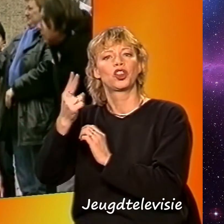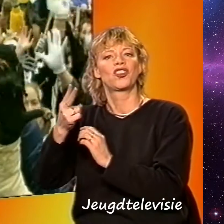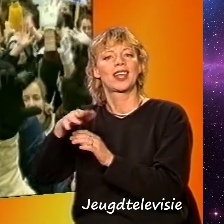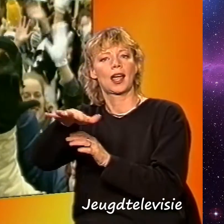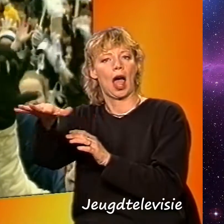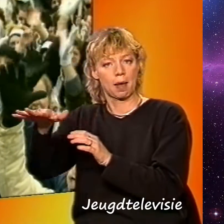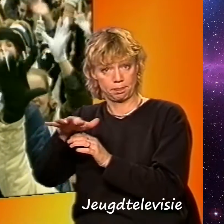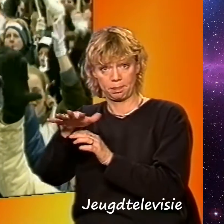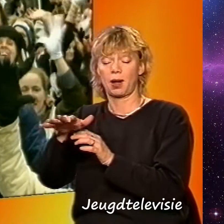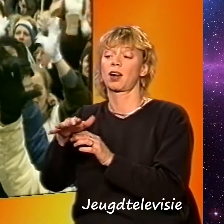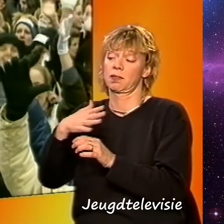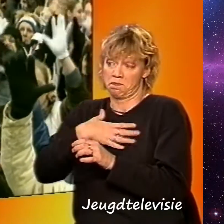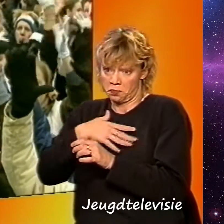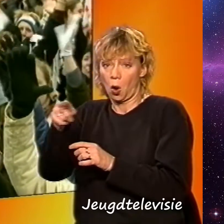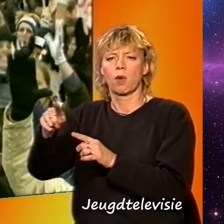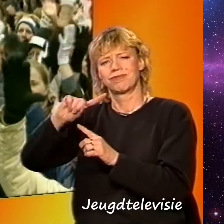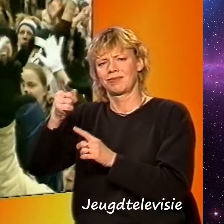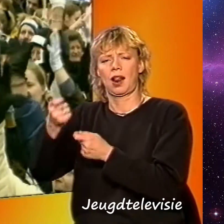snel een officiële taal wordt.